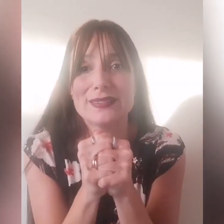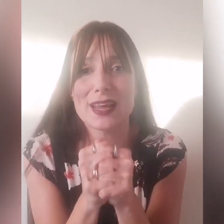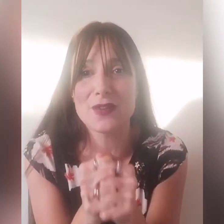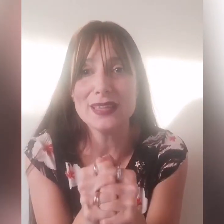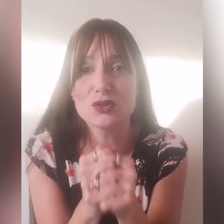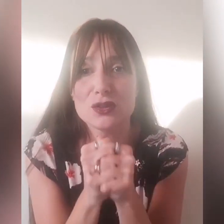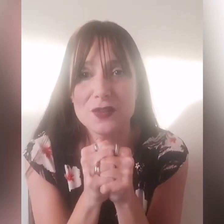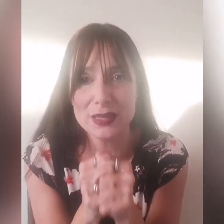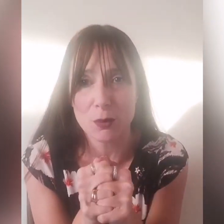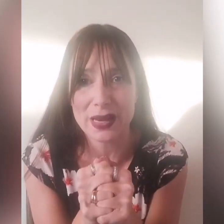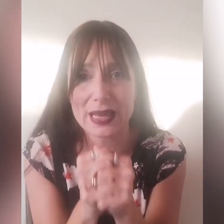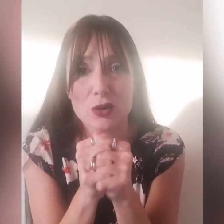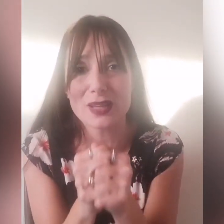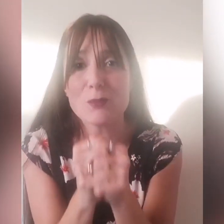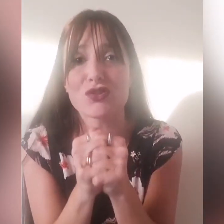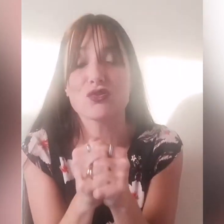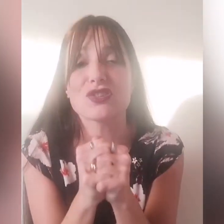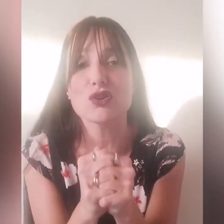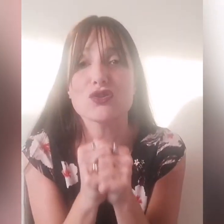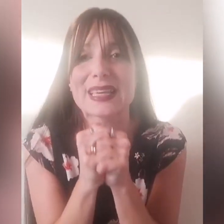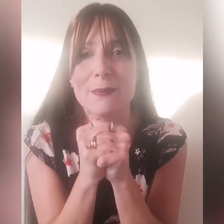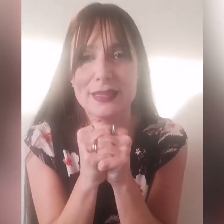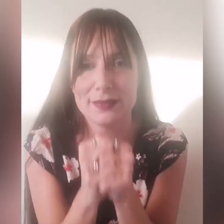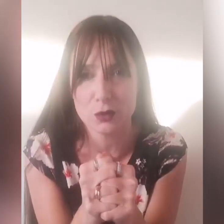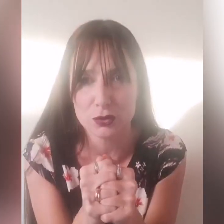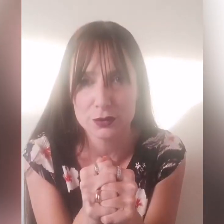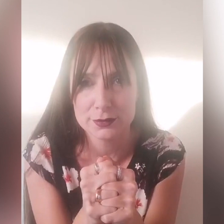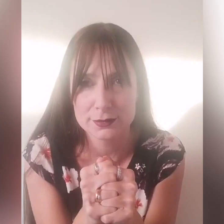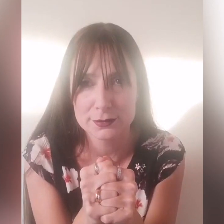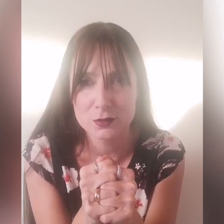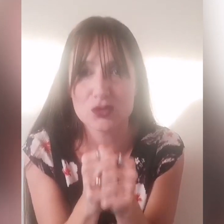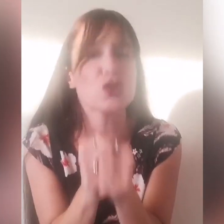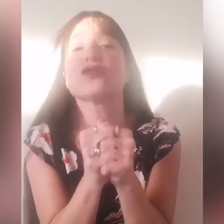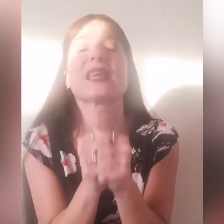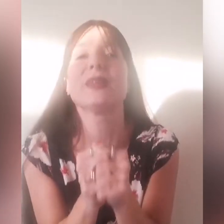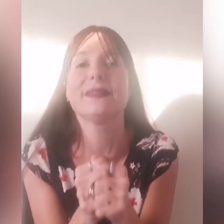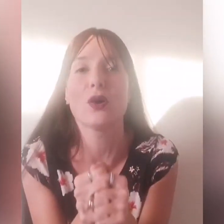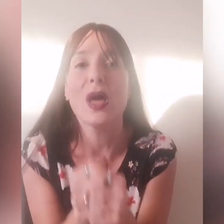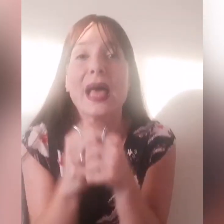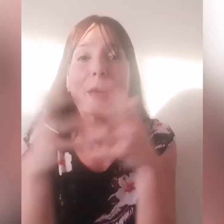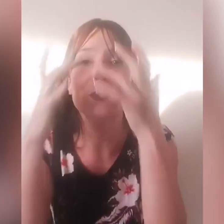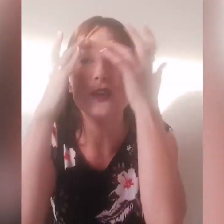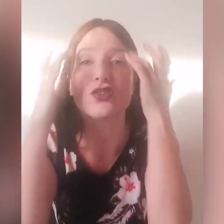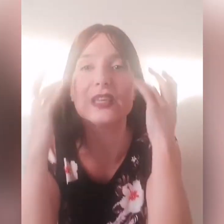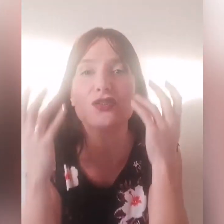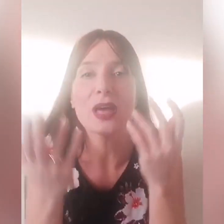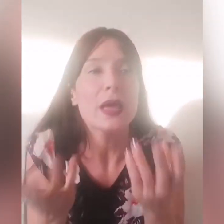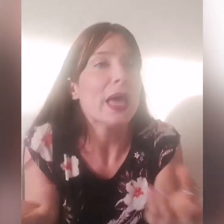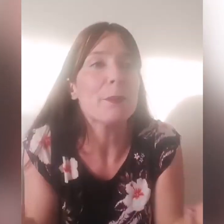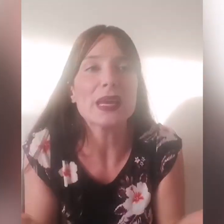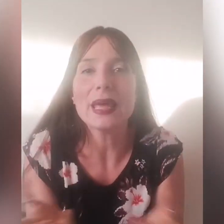intervento divino, perché ricordiamoci non ci sono schemi in Dio, non ci sono schemi in Dio, la Bibbia ci dice è perché,